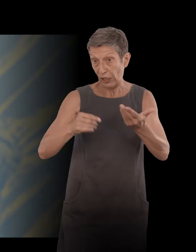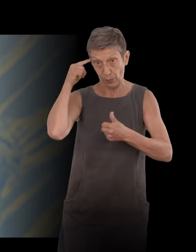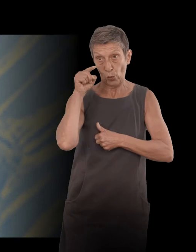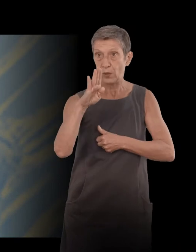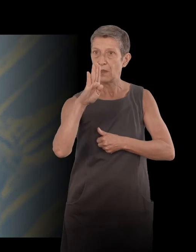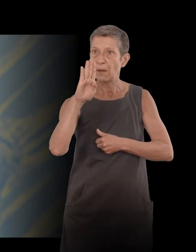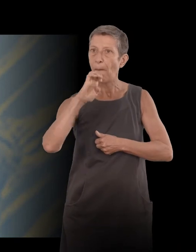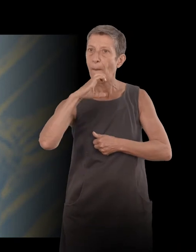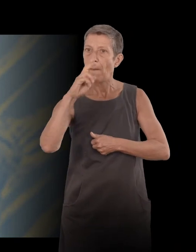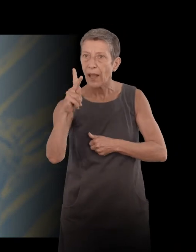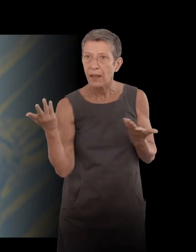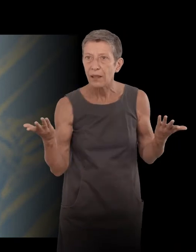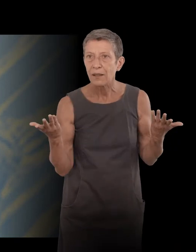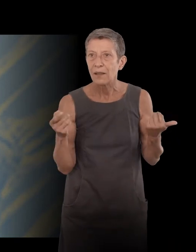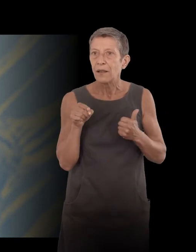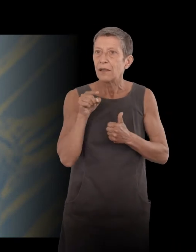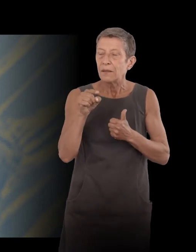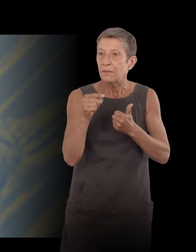it's a letter to an infant mort.